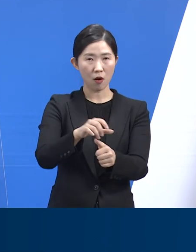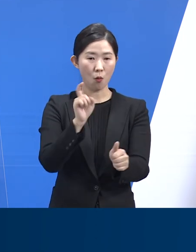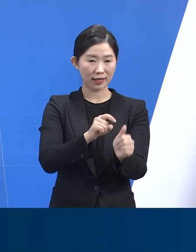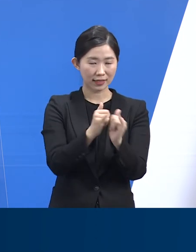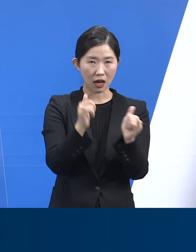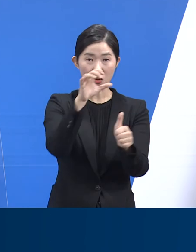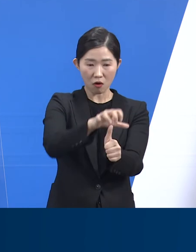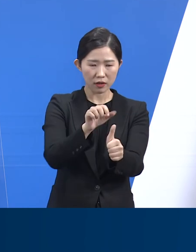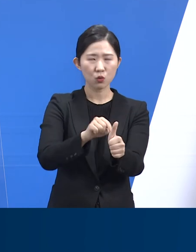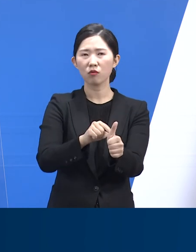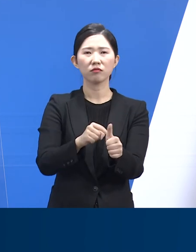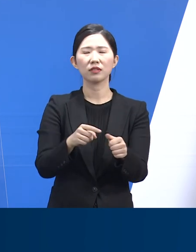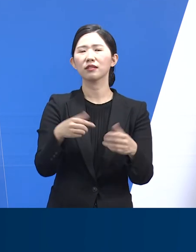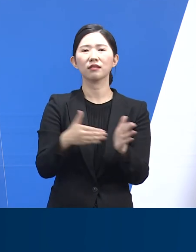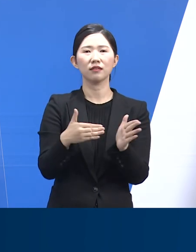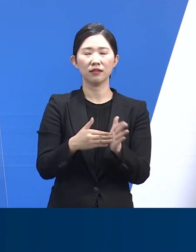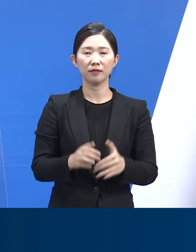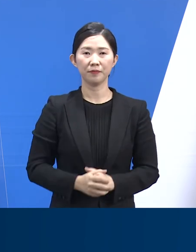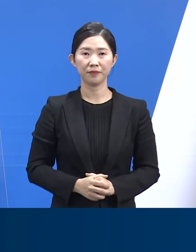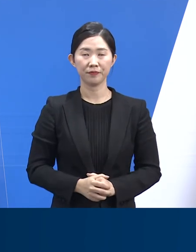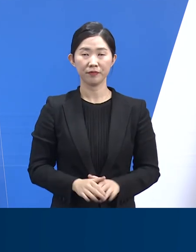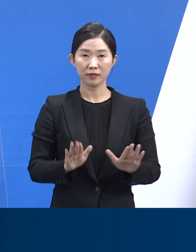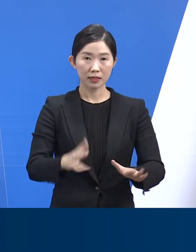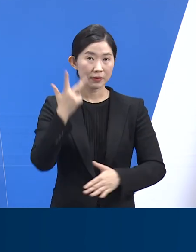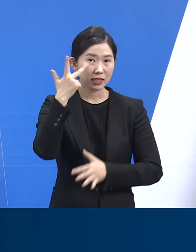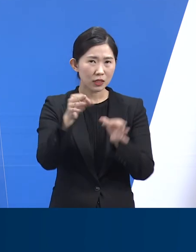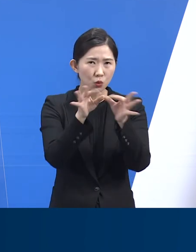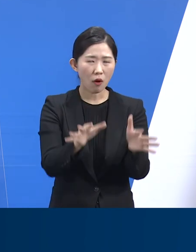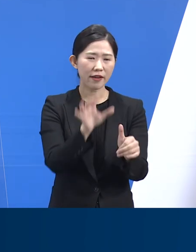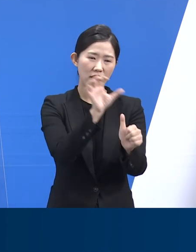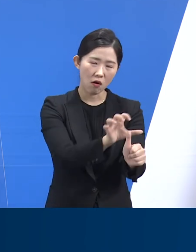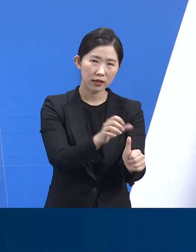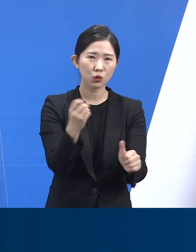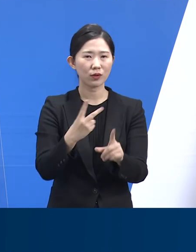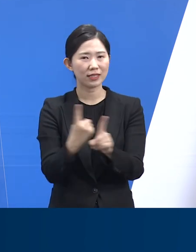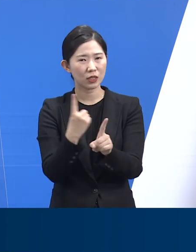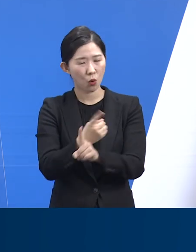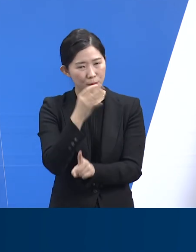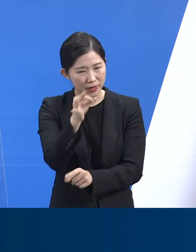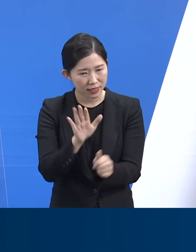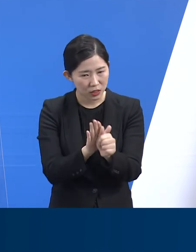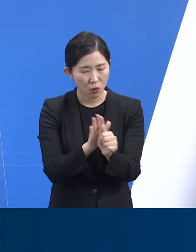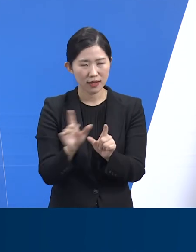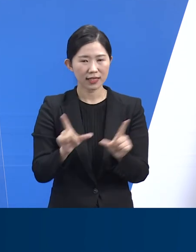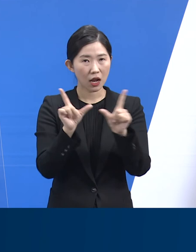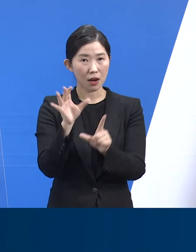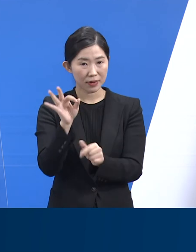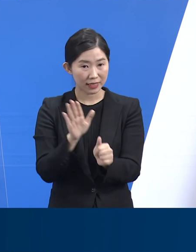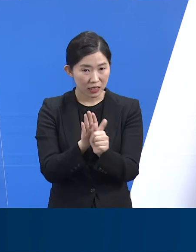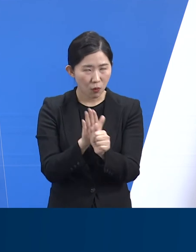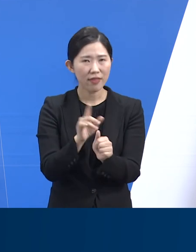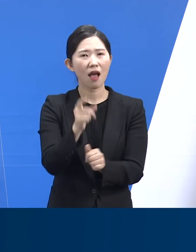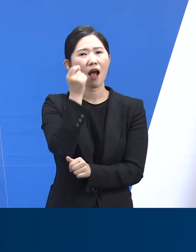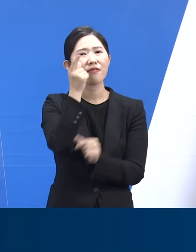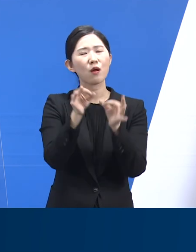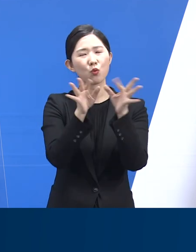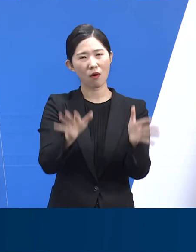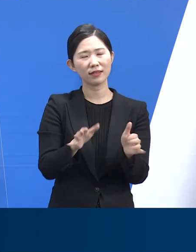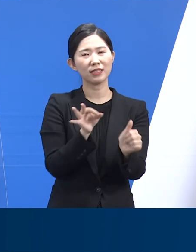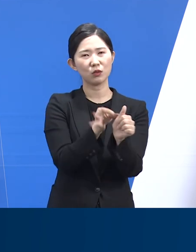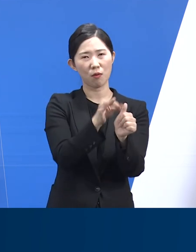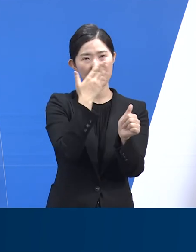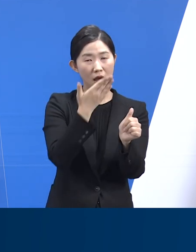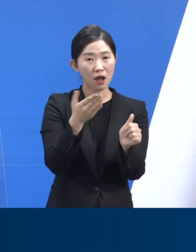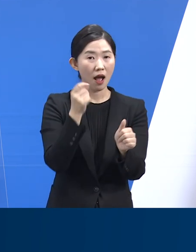현재와 같이 7일간의 격리와 치료비, 국가 지원, 생활지원비 등이 계속 유지됩니다. 경기도는